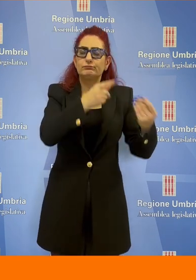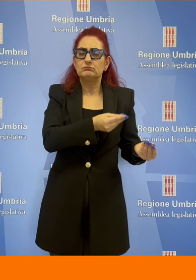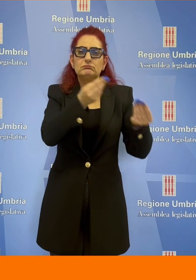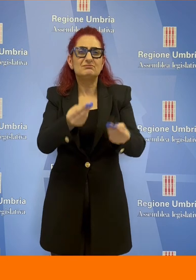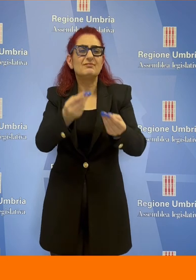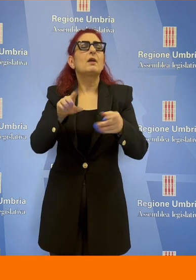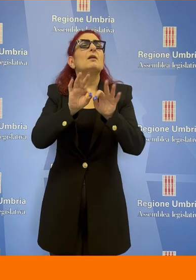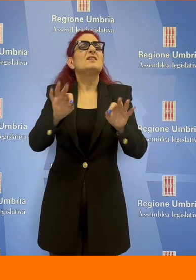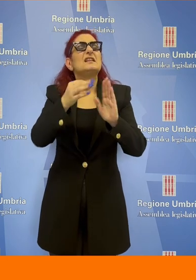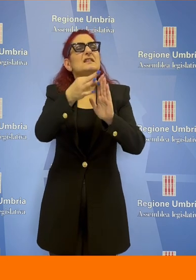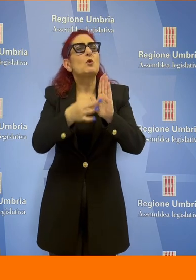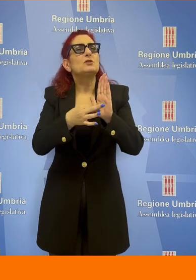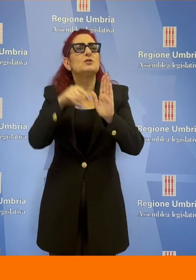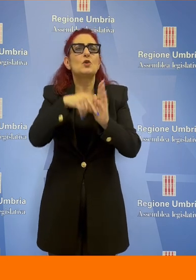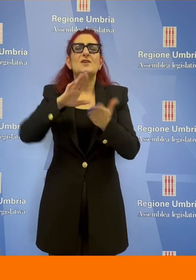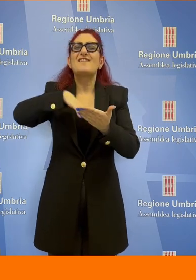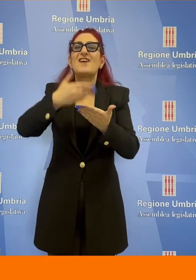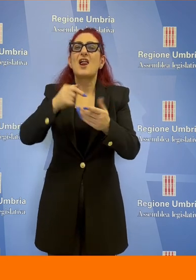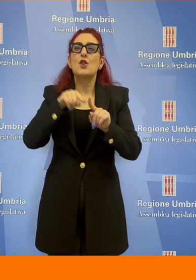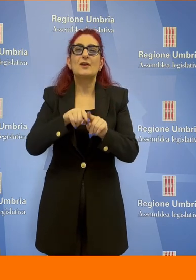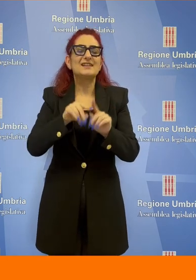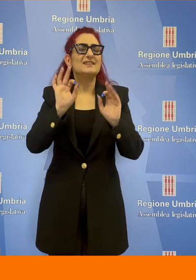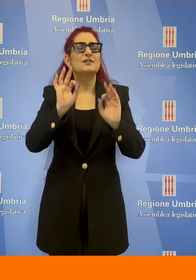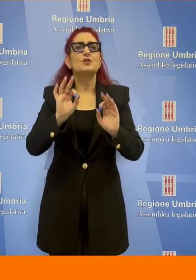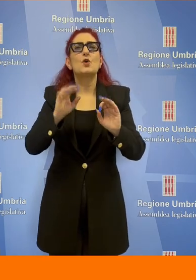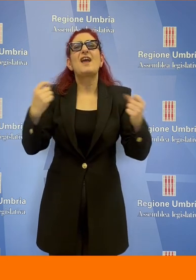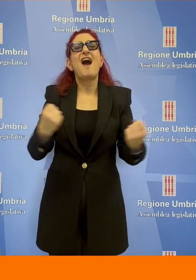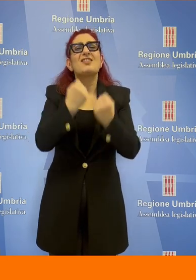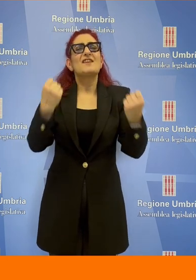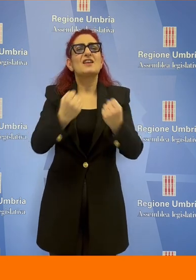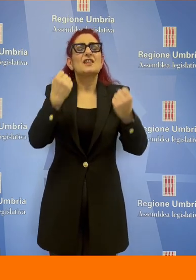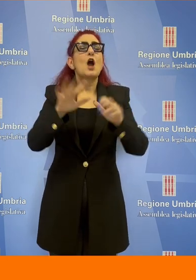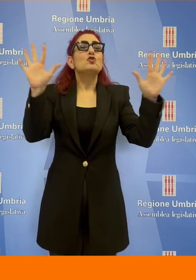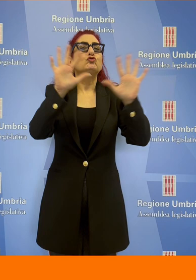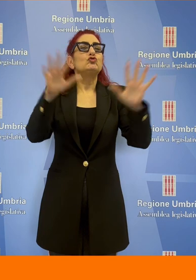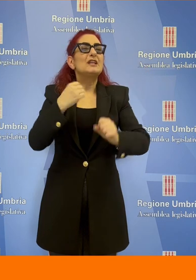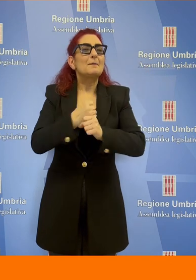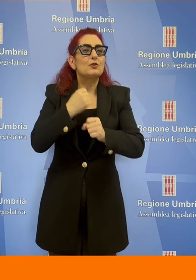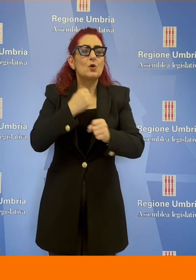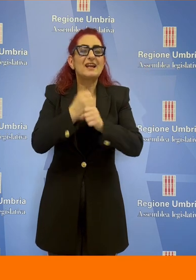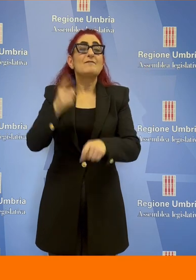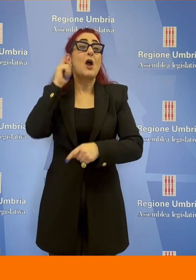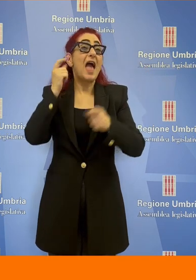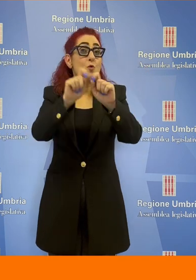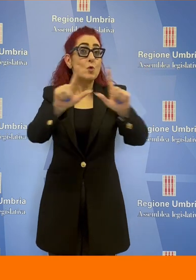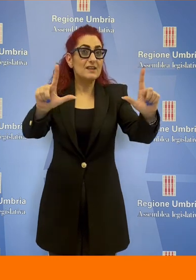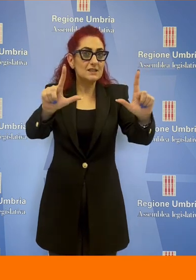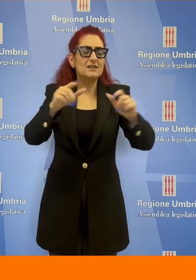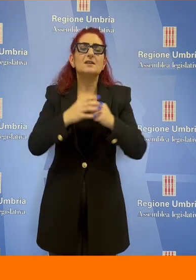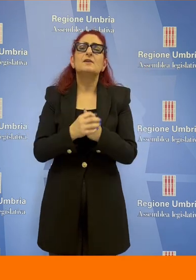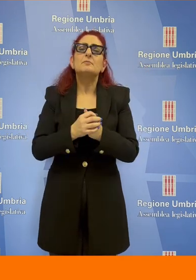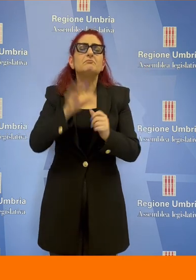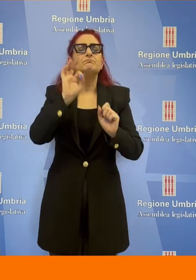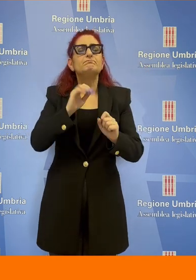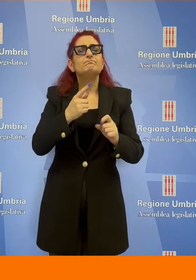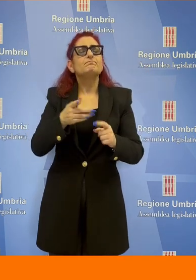disposizioni in materia di valorizzazione delle attività cinematografiche e audiovisive è stato al centro